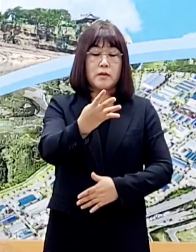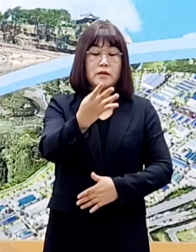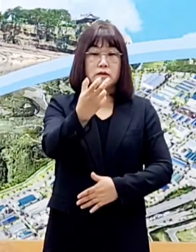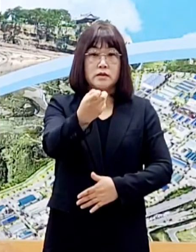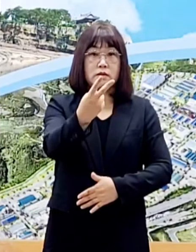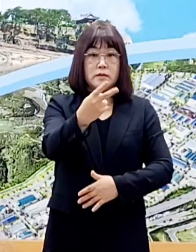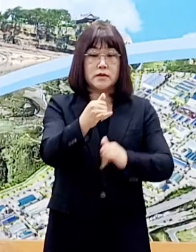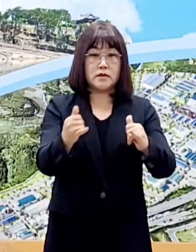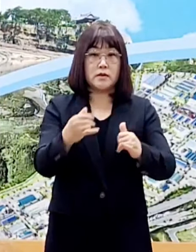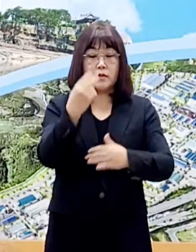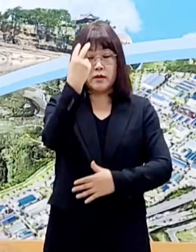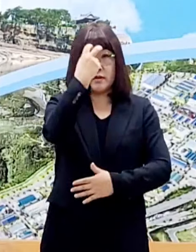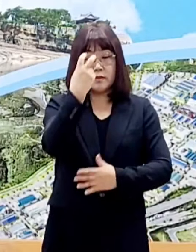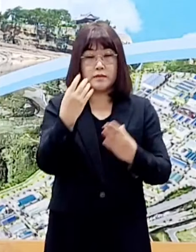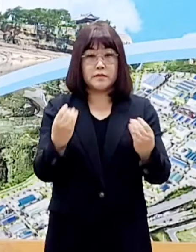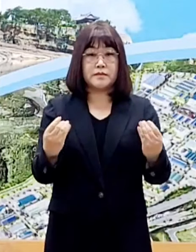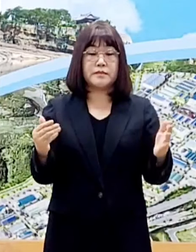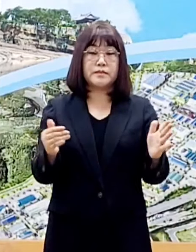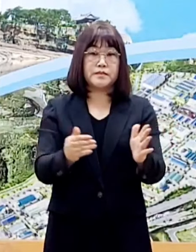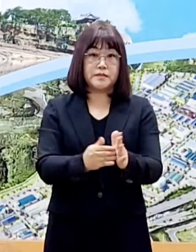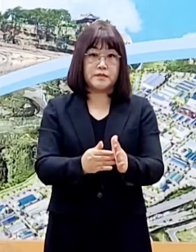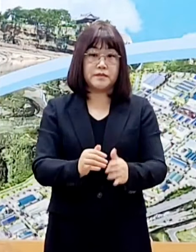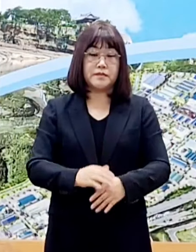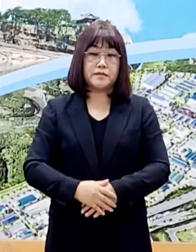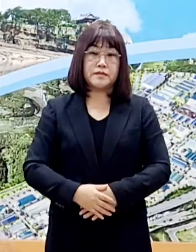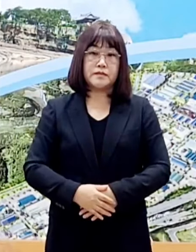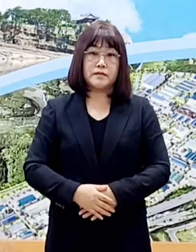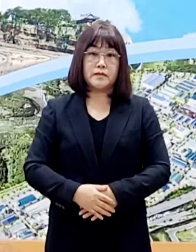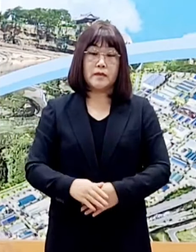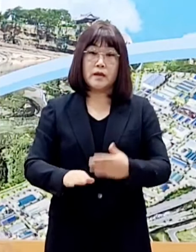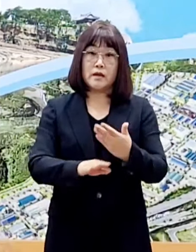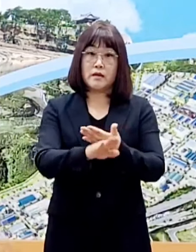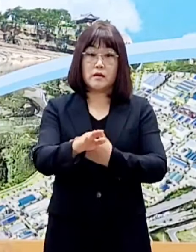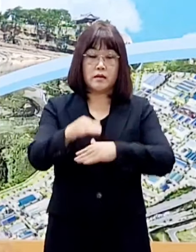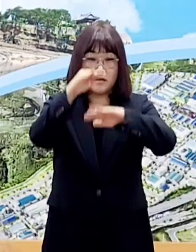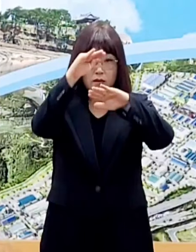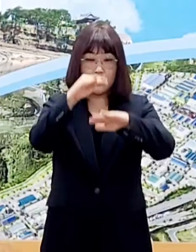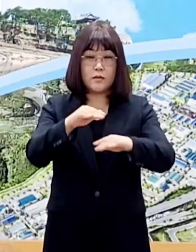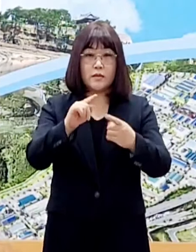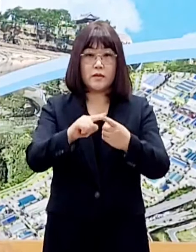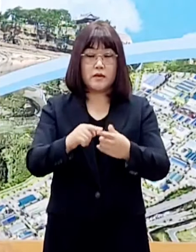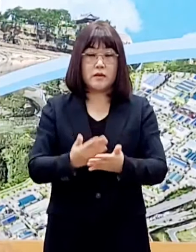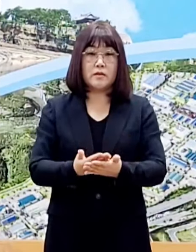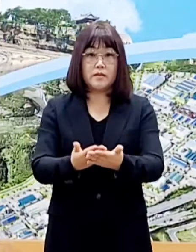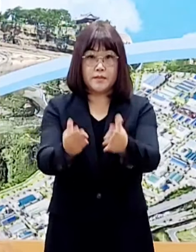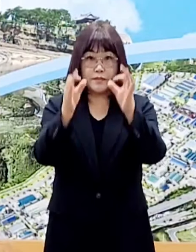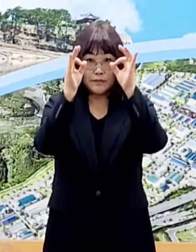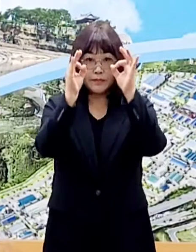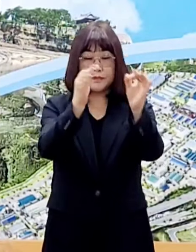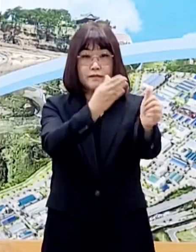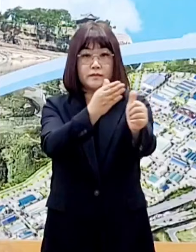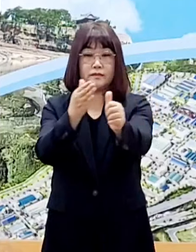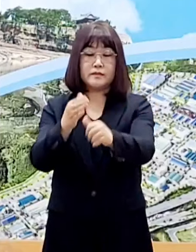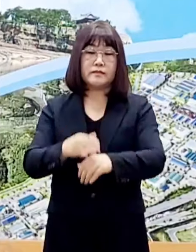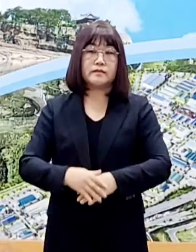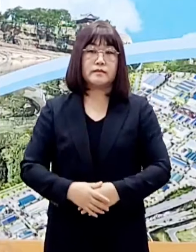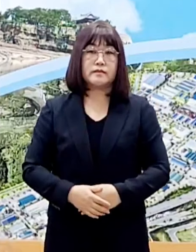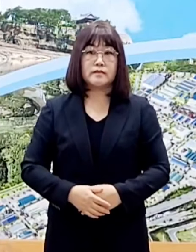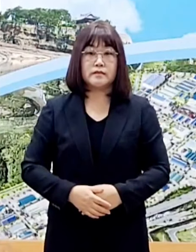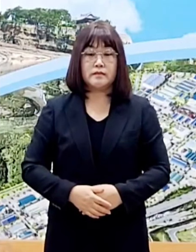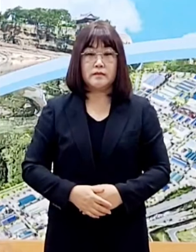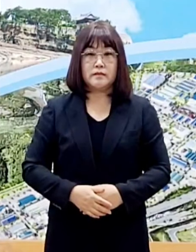코로나19 검사를 실시하였습니다. 그 외 추가 진행 상황은 붙임을 참고하시기 바랍니다.